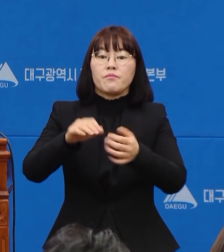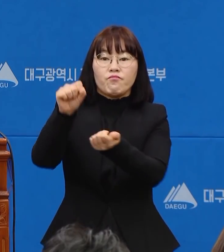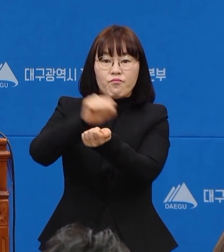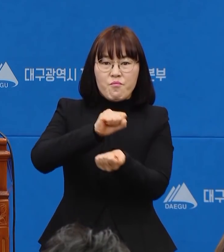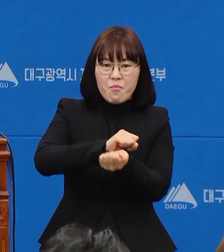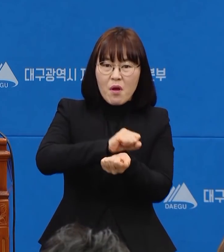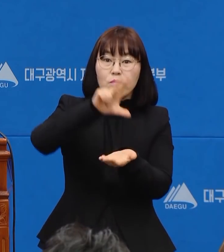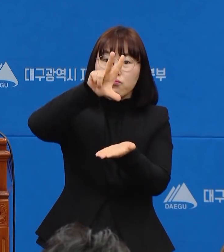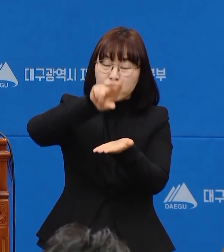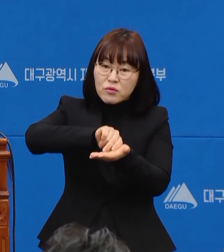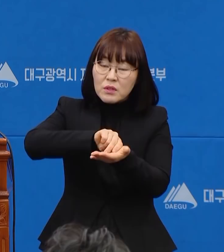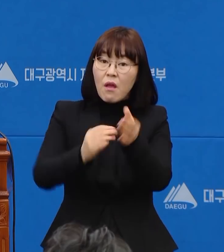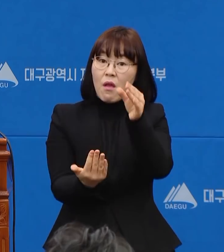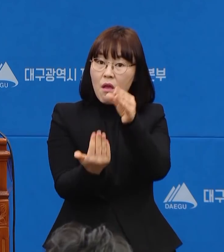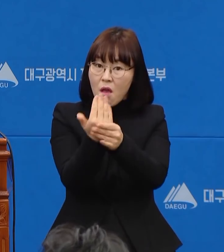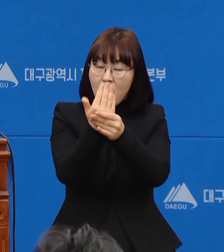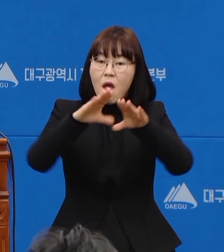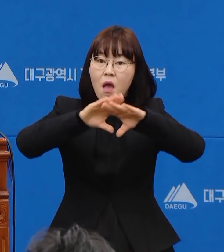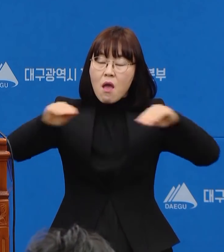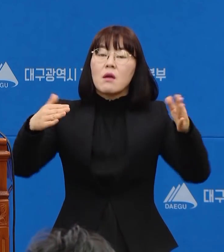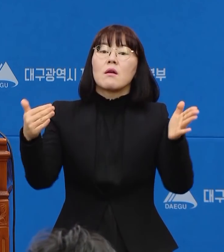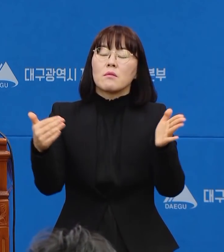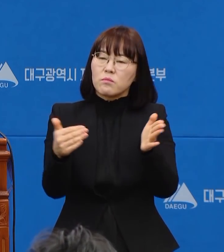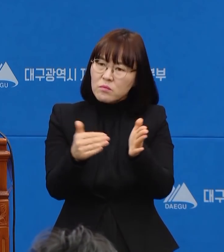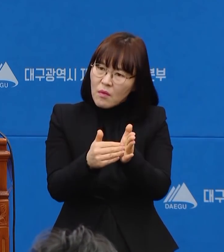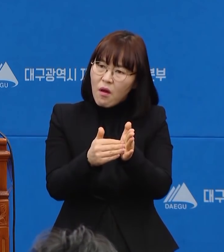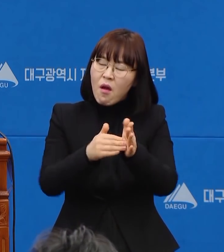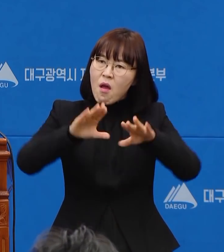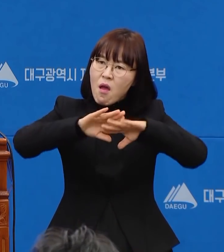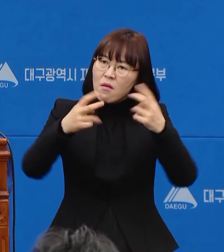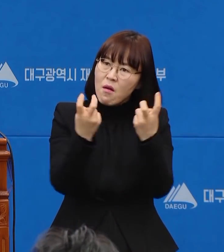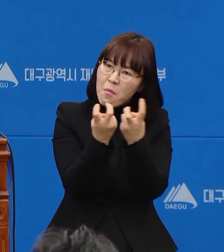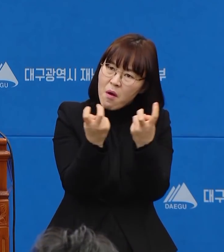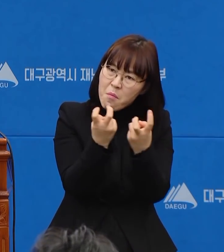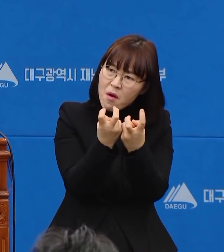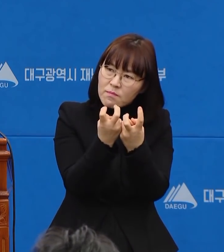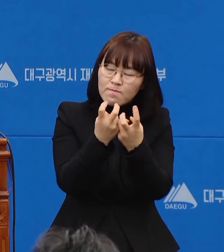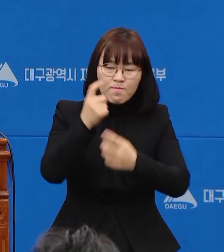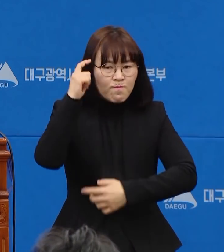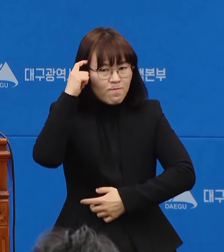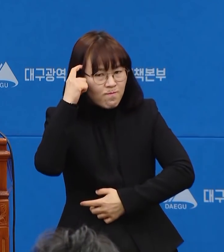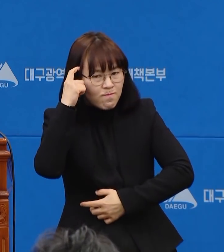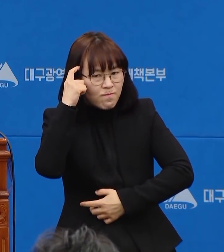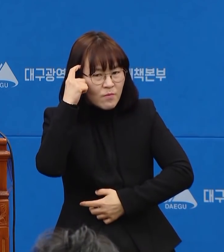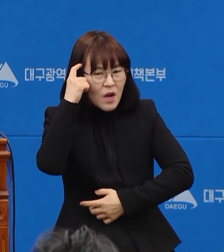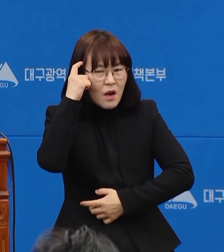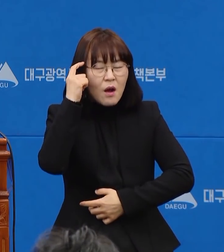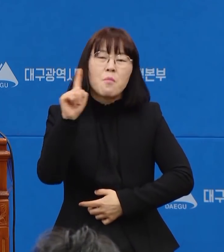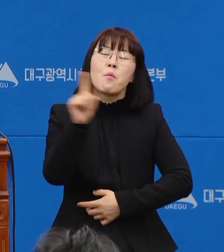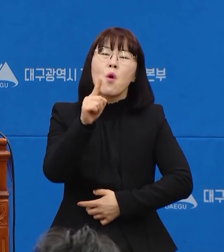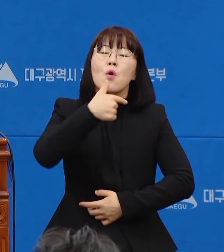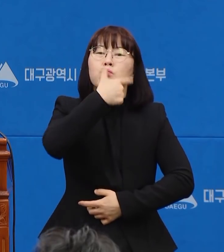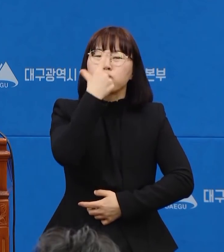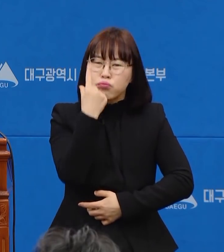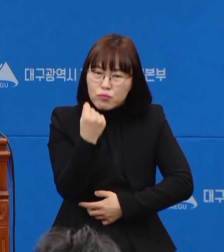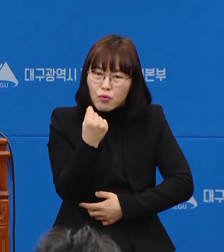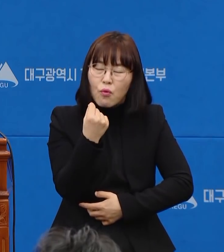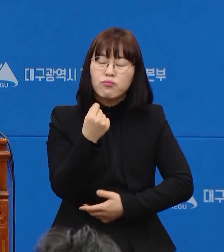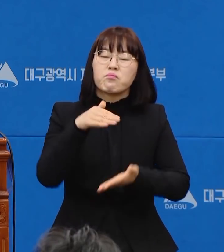종식된 후에 수습과정을 되짚어보고 부족한 점은 반성하고 책임질 일이 있다면